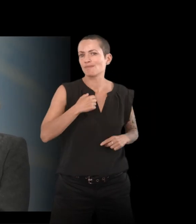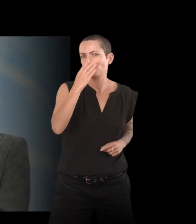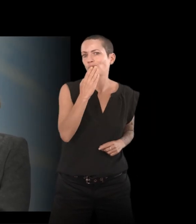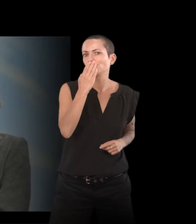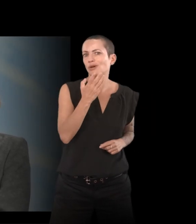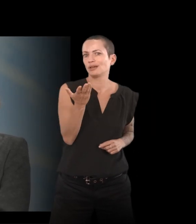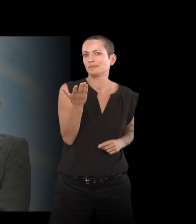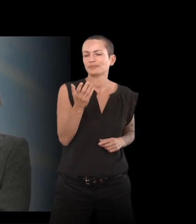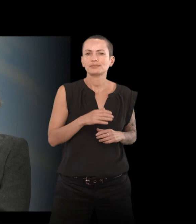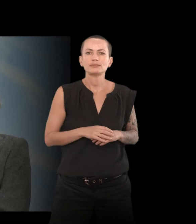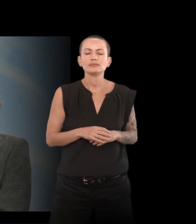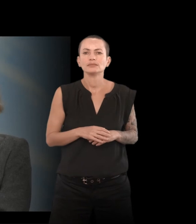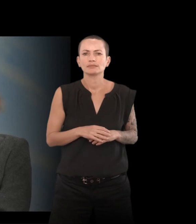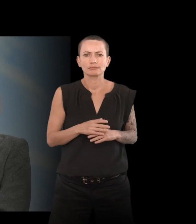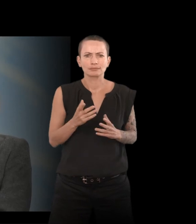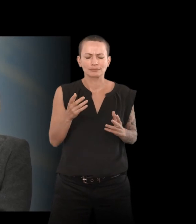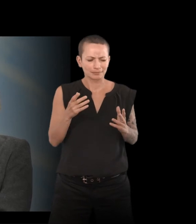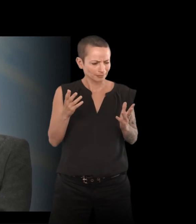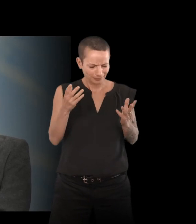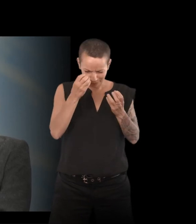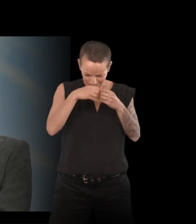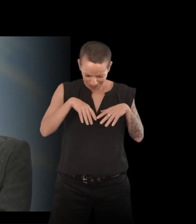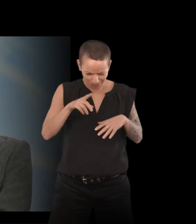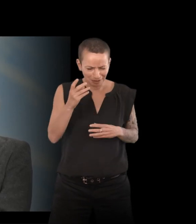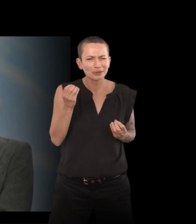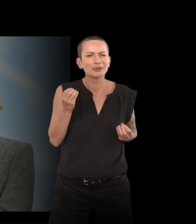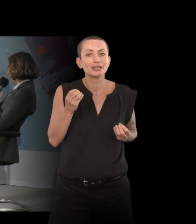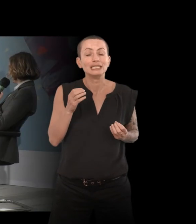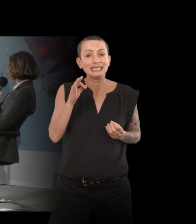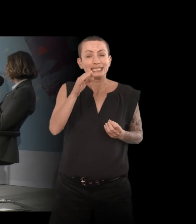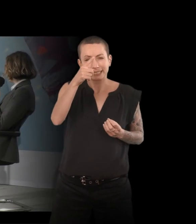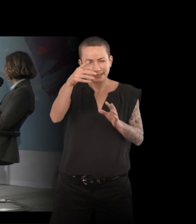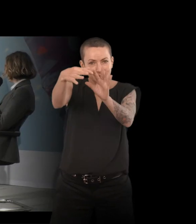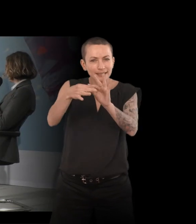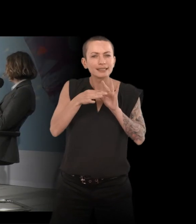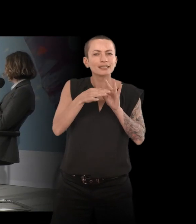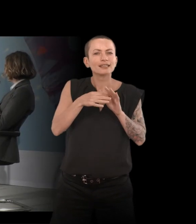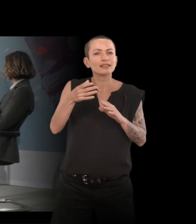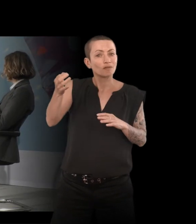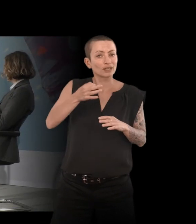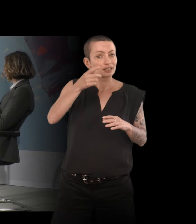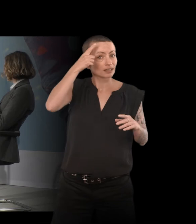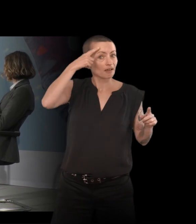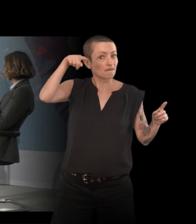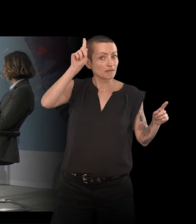Et je suis un peu perdue parce que ça me donne envie de rebondir. Vous dites que la philosophie ne vous aide aucun recours.